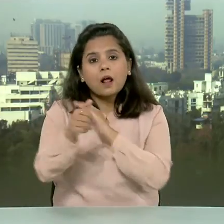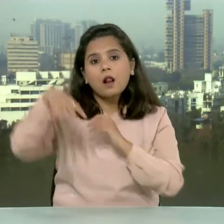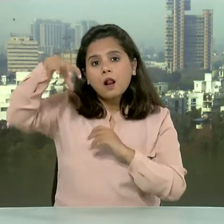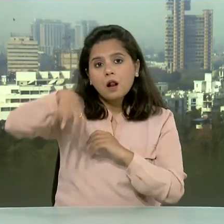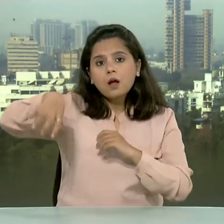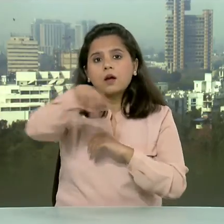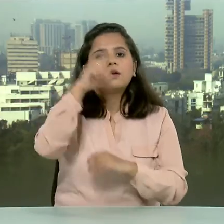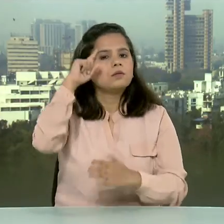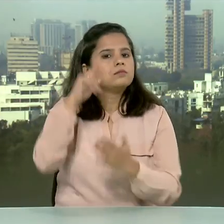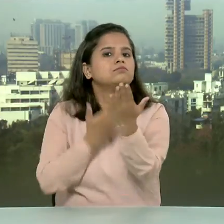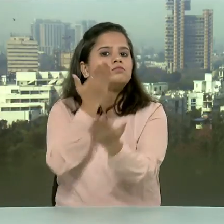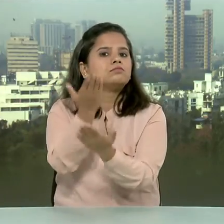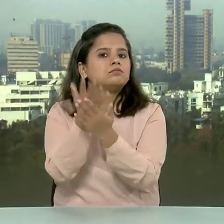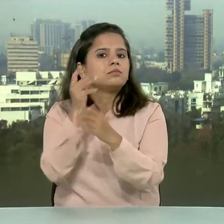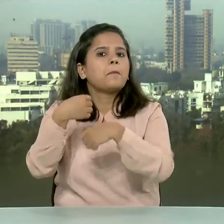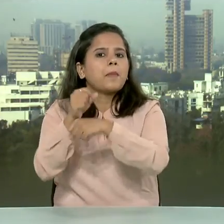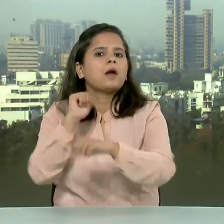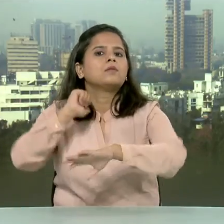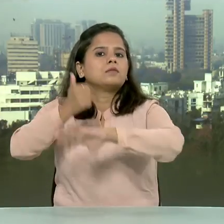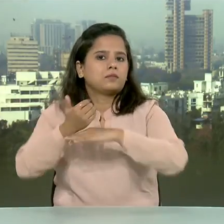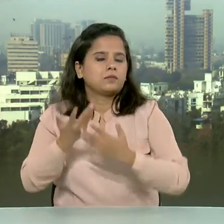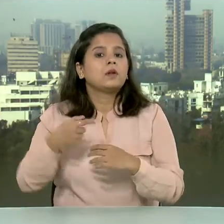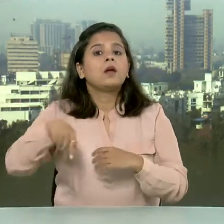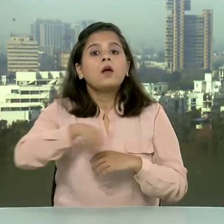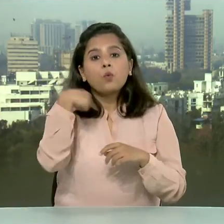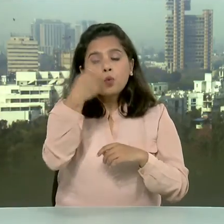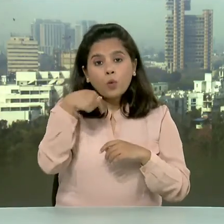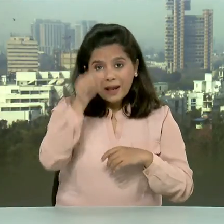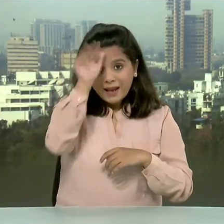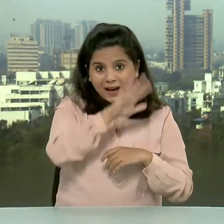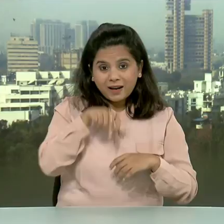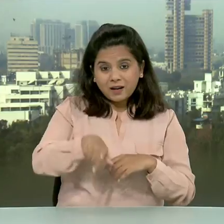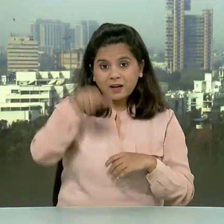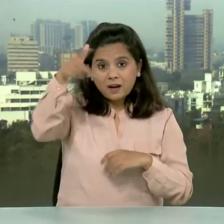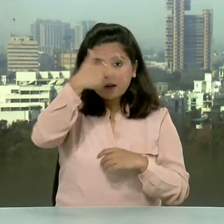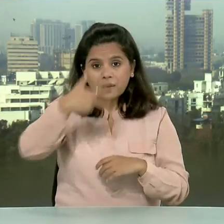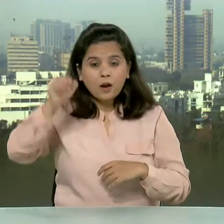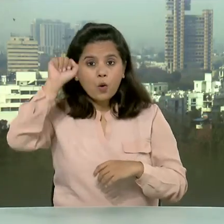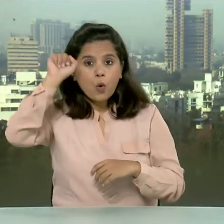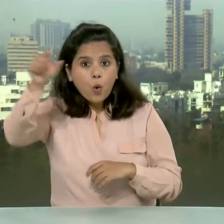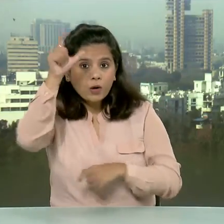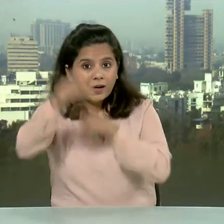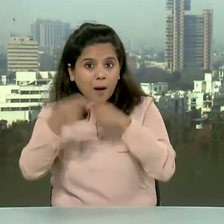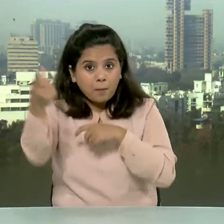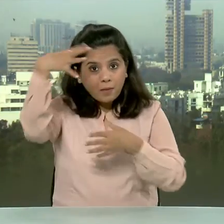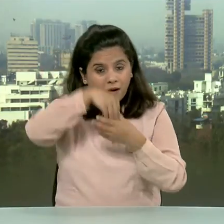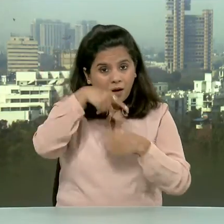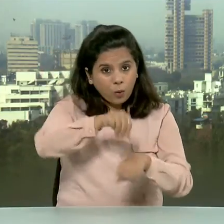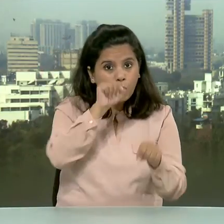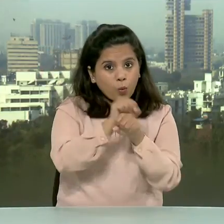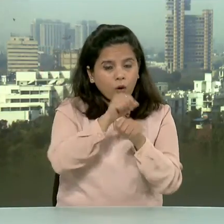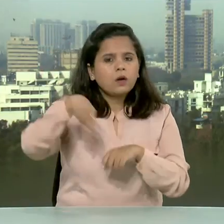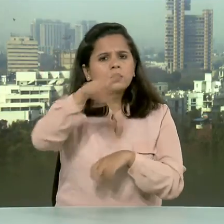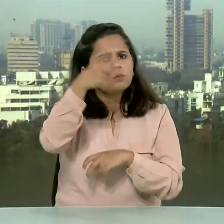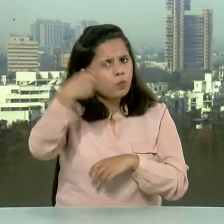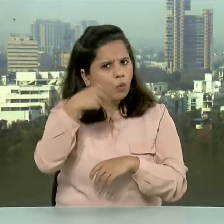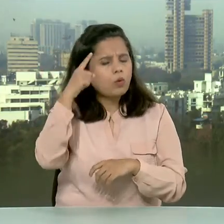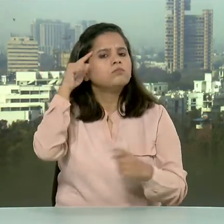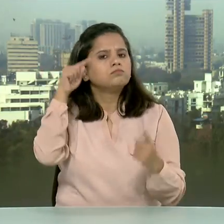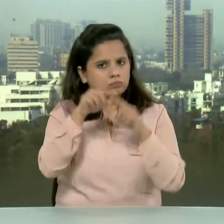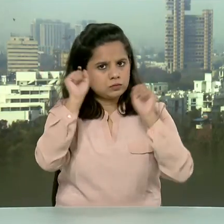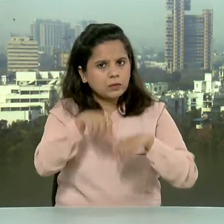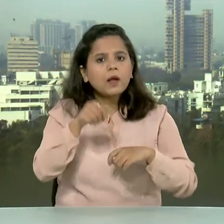किया ताकि भारत में काम कर रही डैनिश कंपनियों को कुशल कामगार मिल सके दोनों देश मेकेर इंडिया के तहट भी